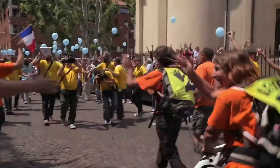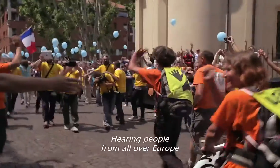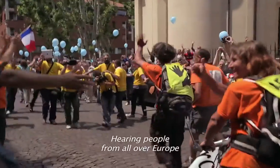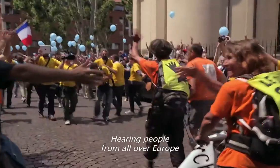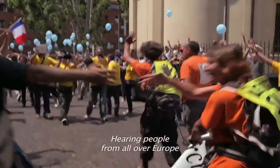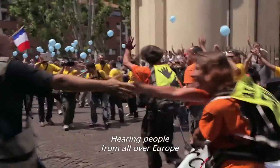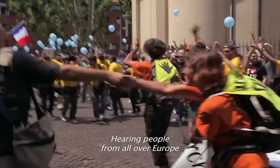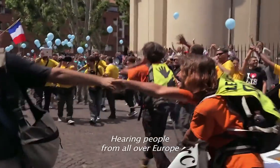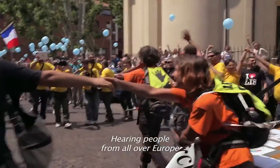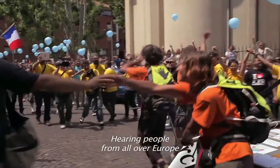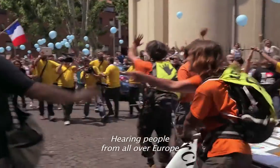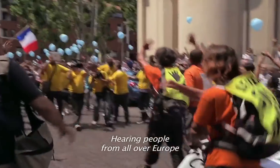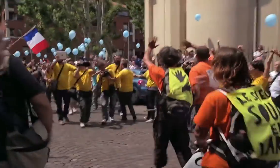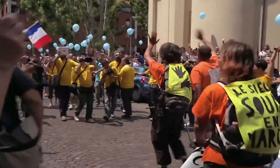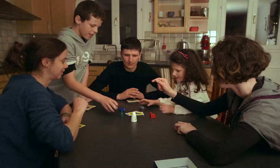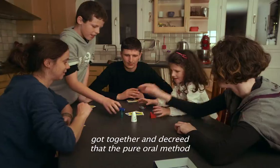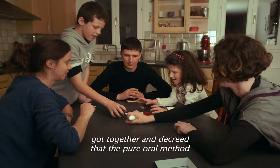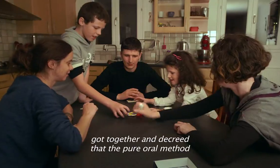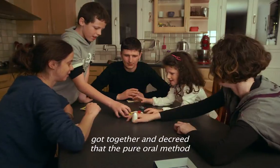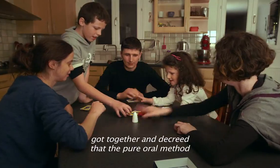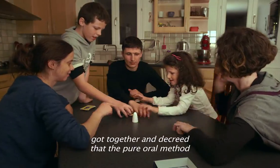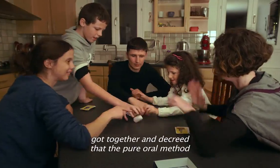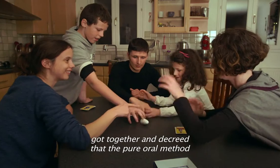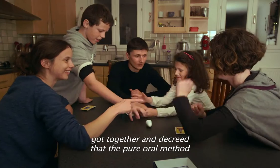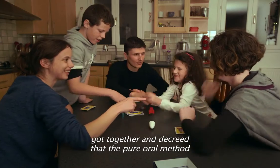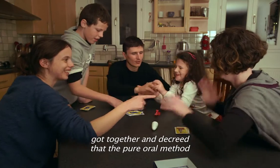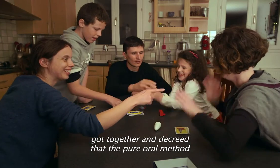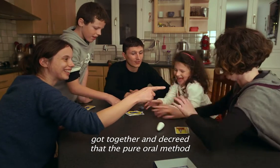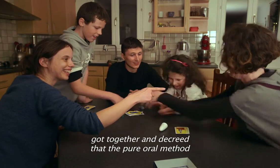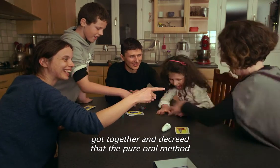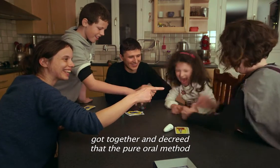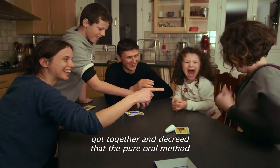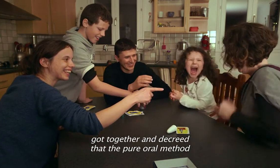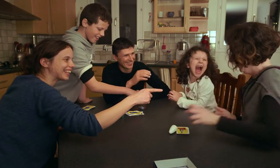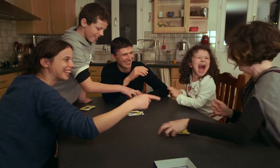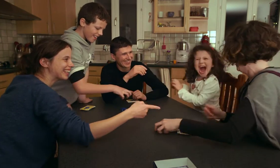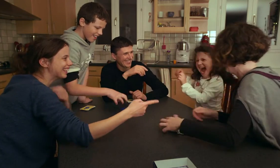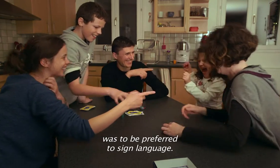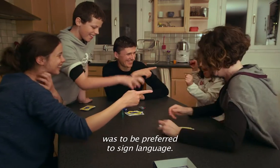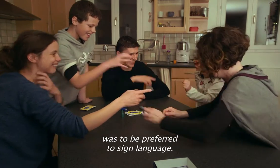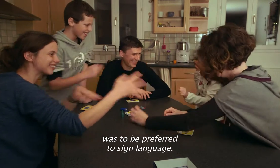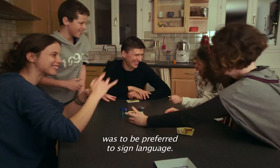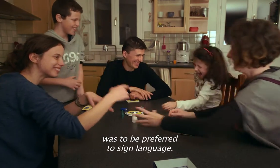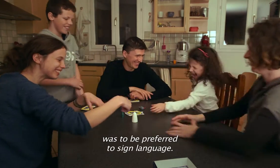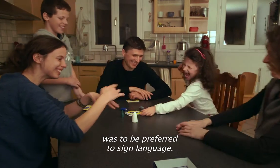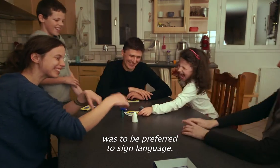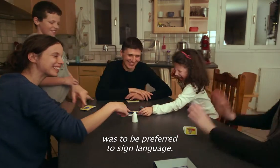Ce jour-là, des entendants de toute l'Europe se sont réunis et ont décrété que la méthode orale pure devait être préférée à la langue des signes.